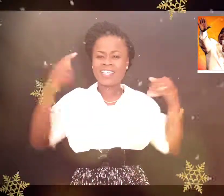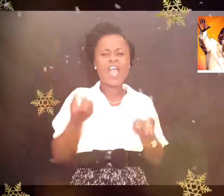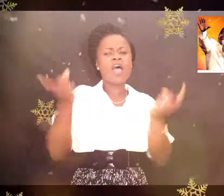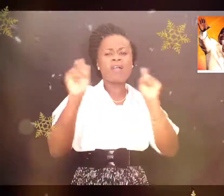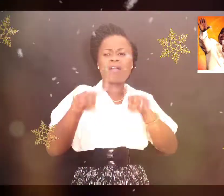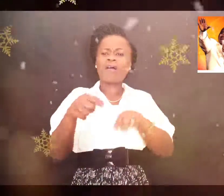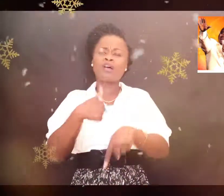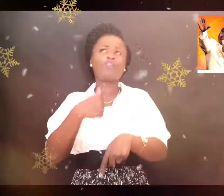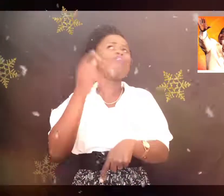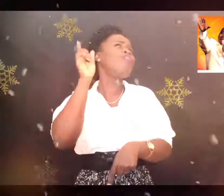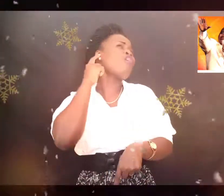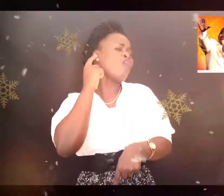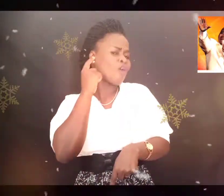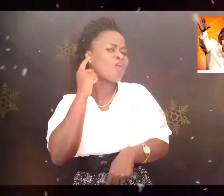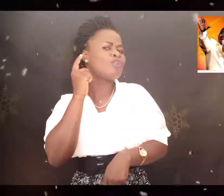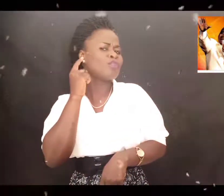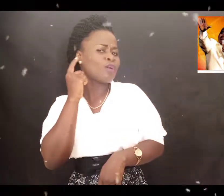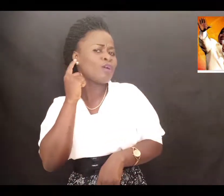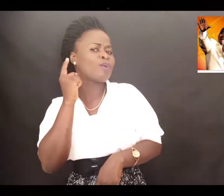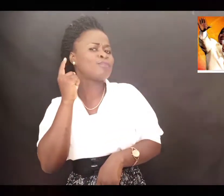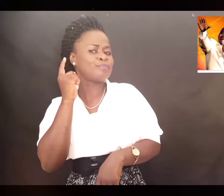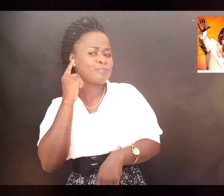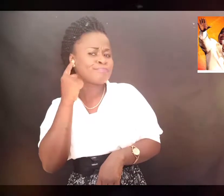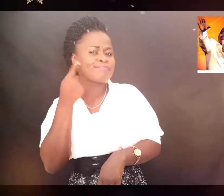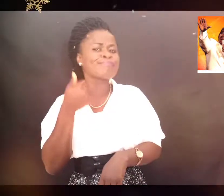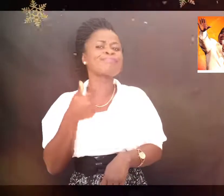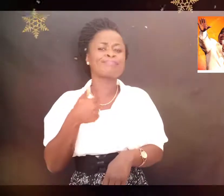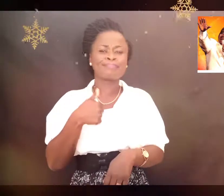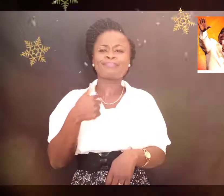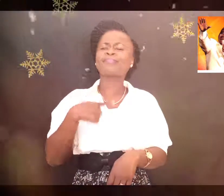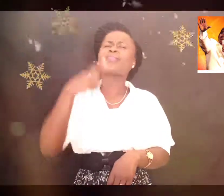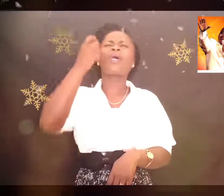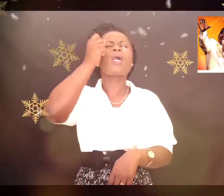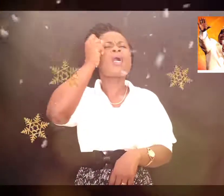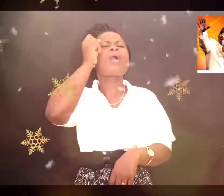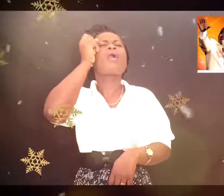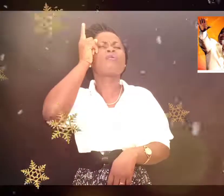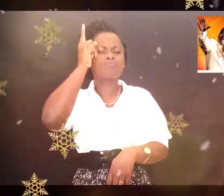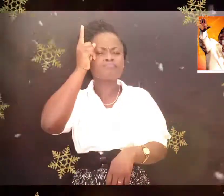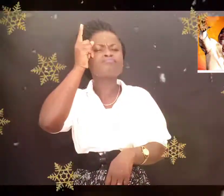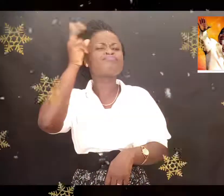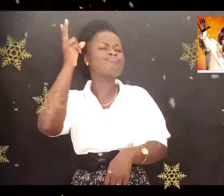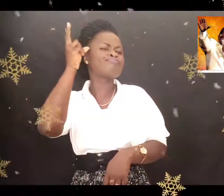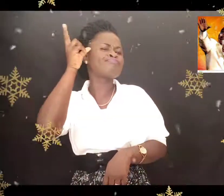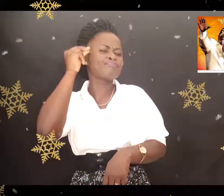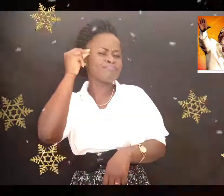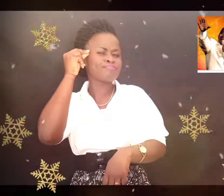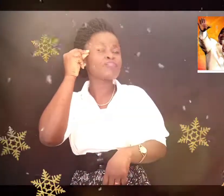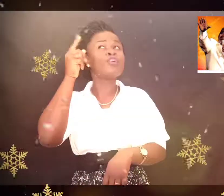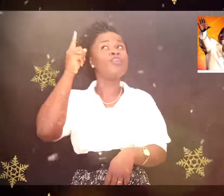'entends Quand je l'entends Oh, je comprends Qu'il a payé